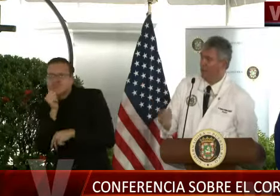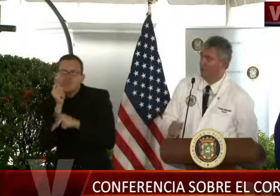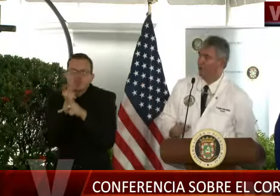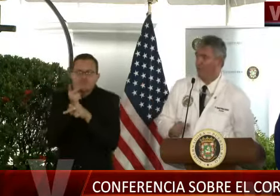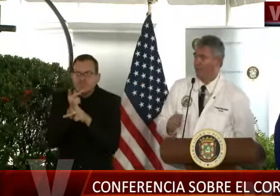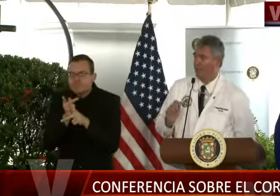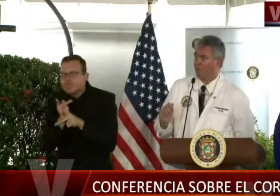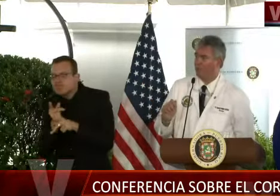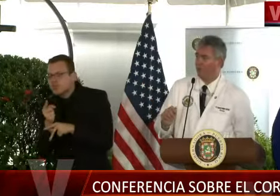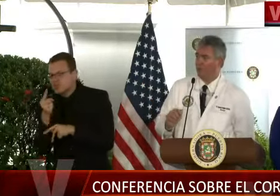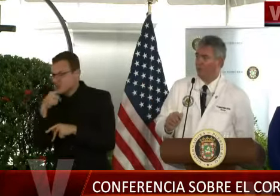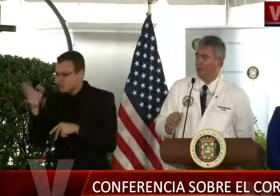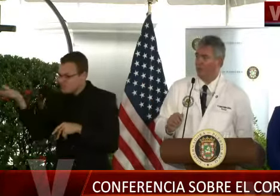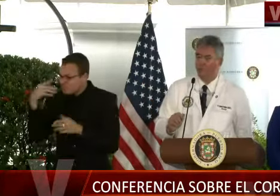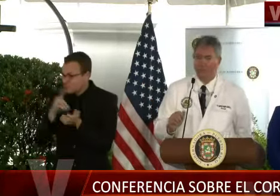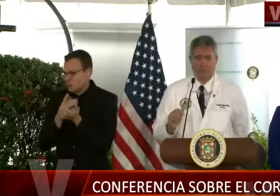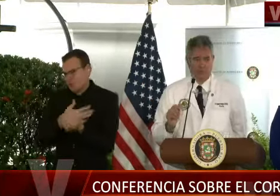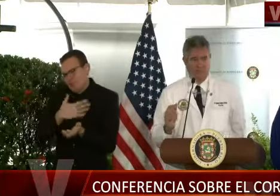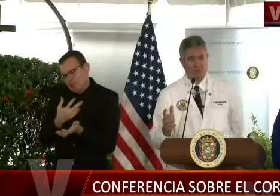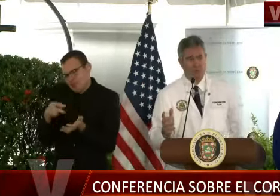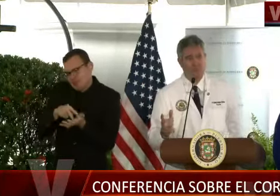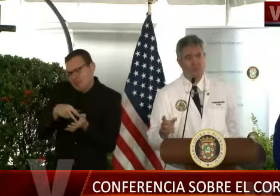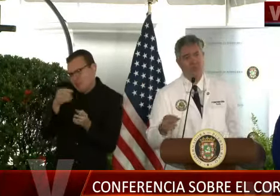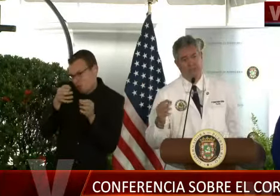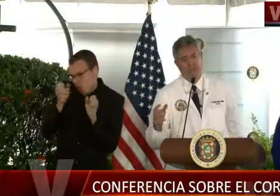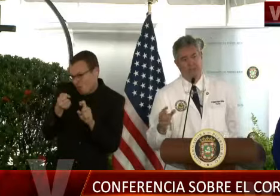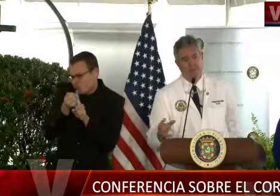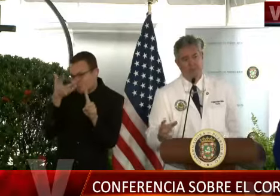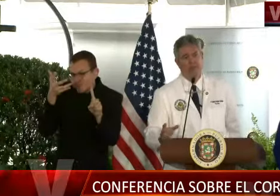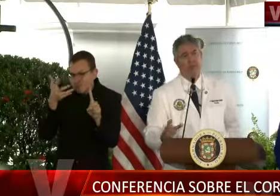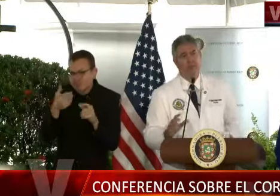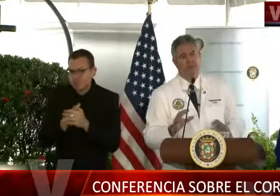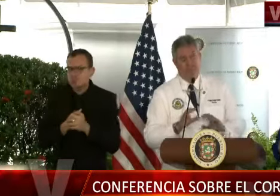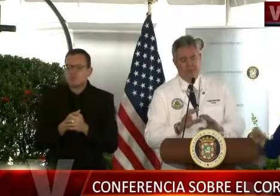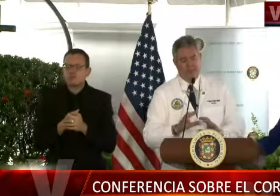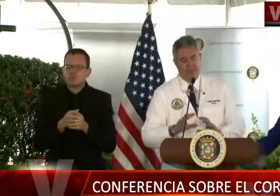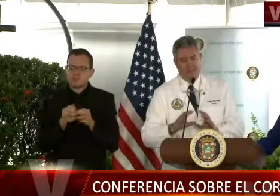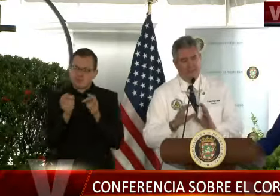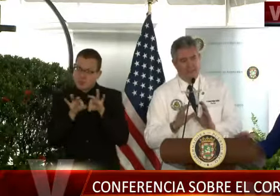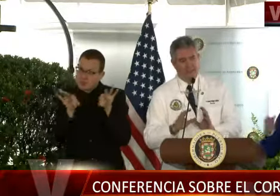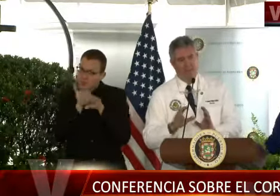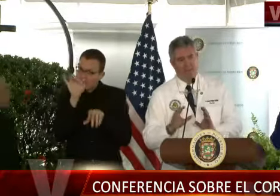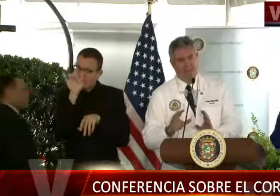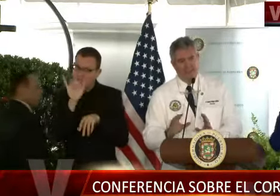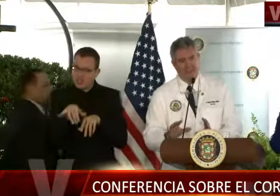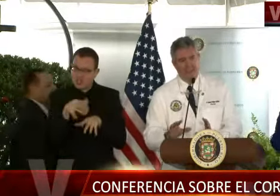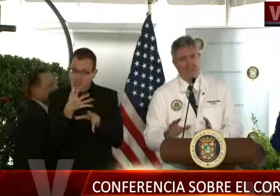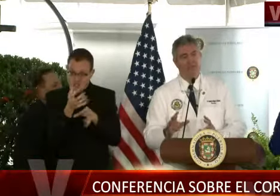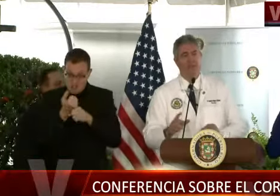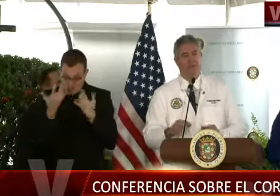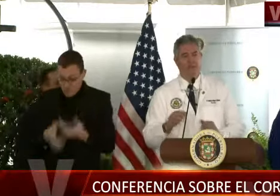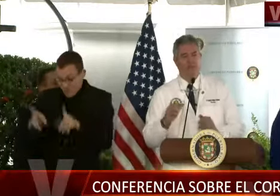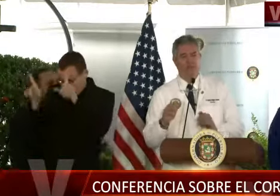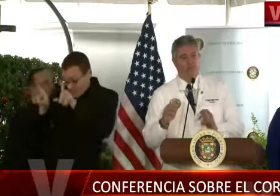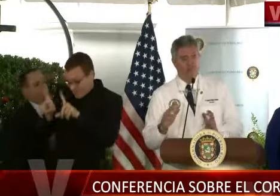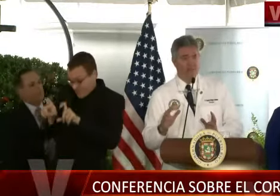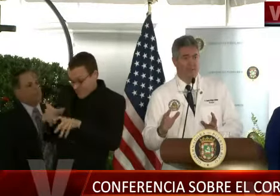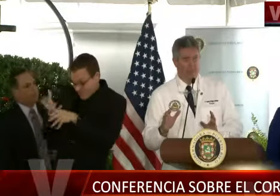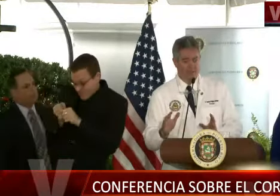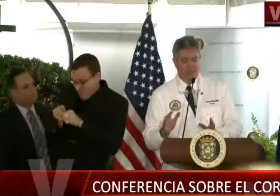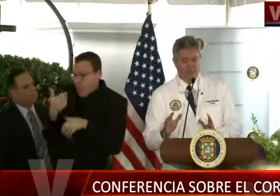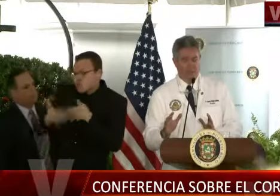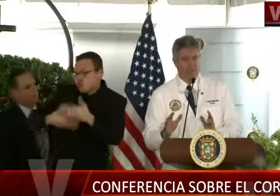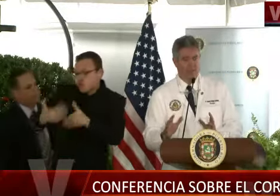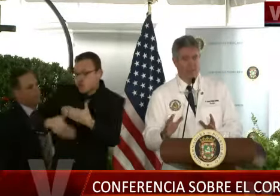epidemiólogo quiere comentar sobre esto rápido, por eso es es importante tener las pruebas para tener la prevalencia y el